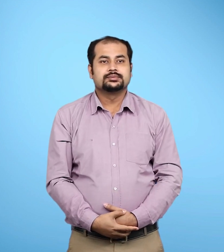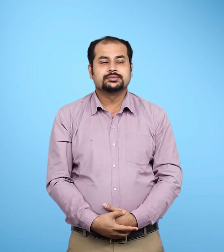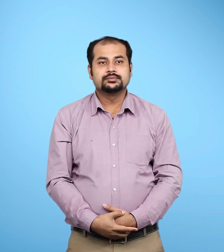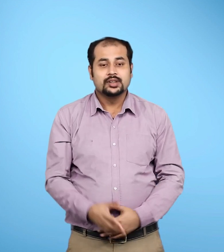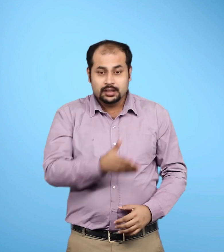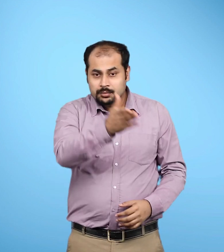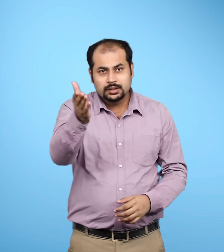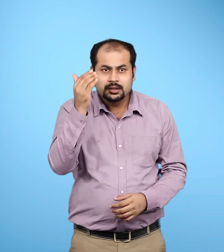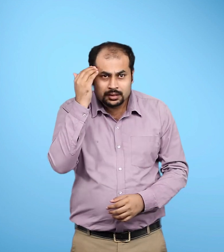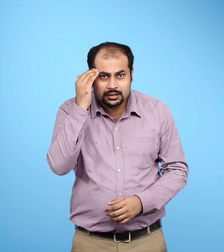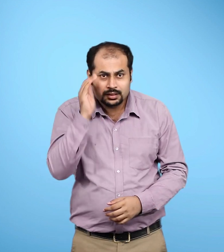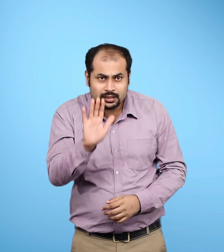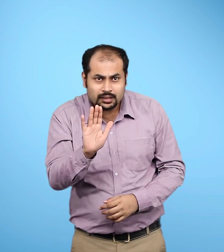क्या आप जानते हैं?